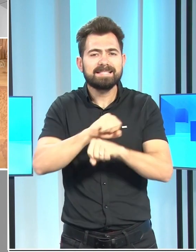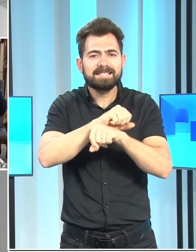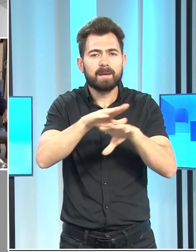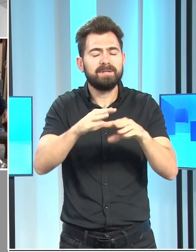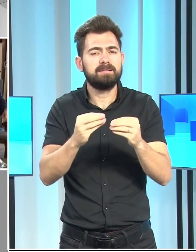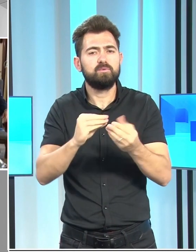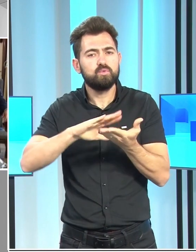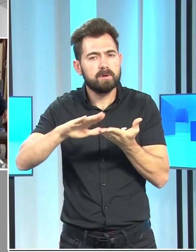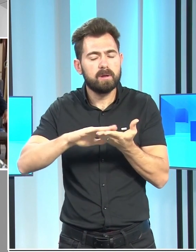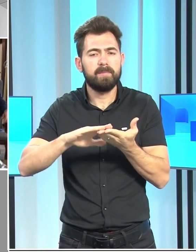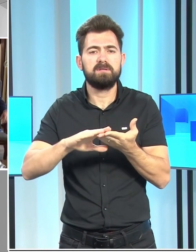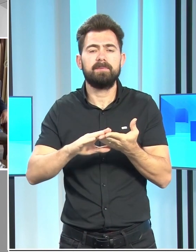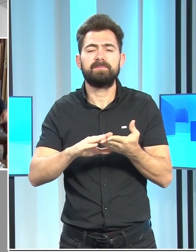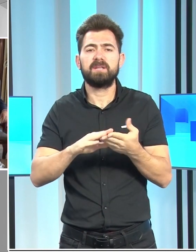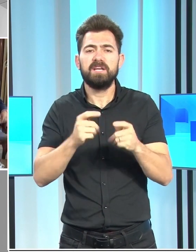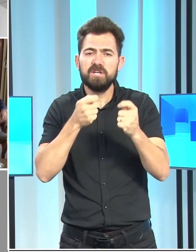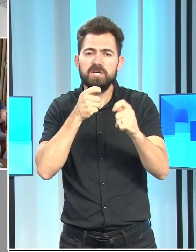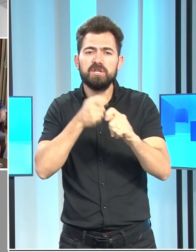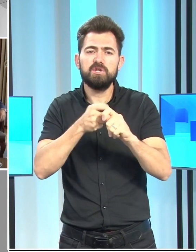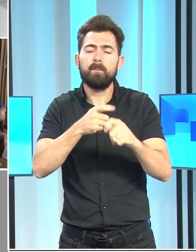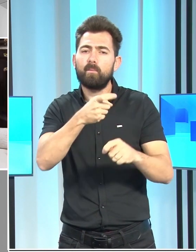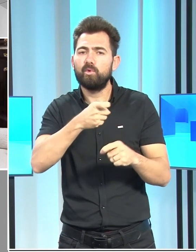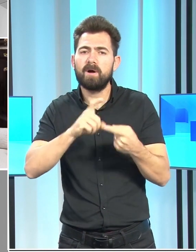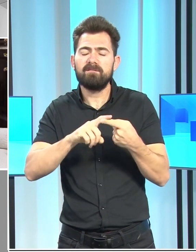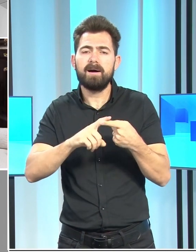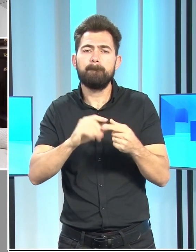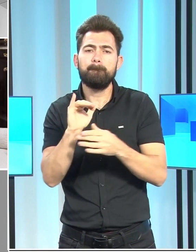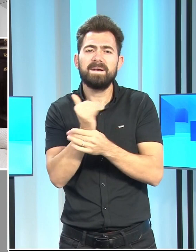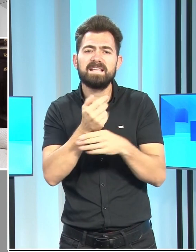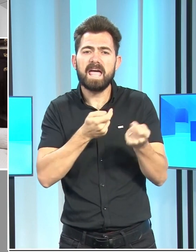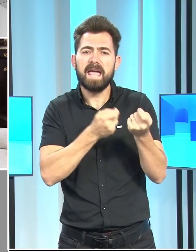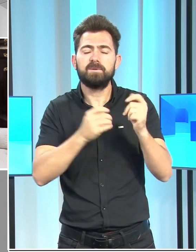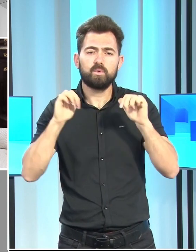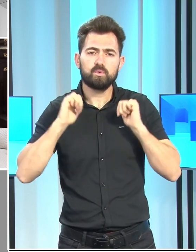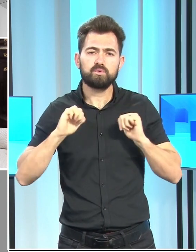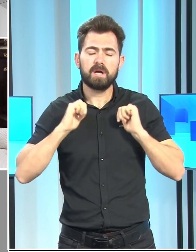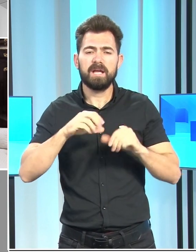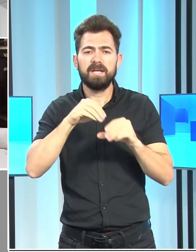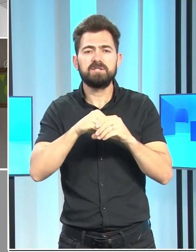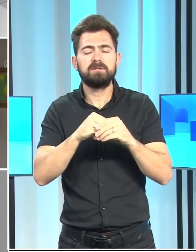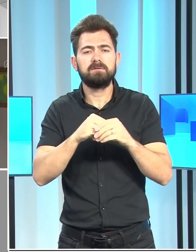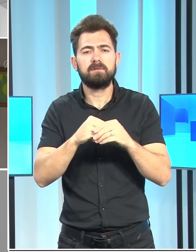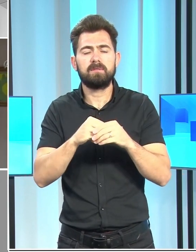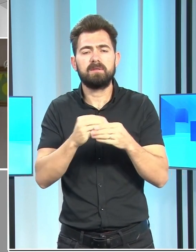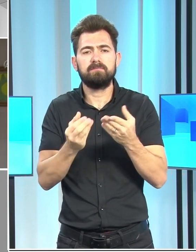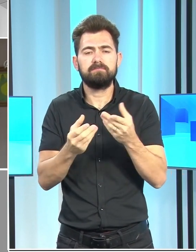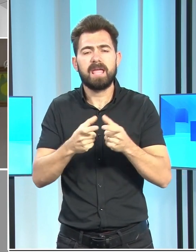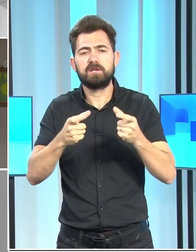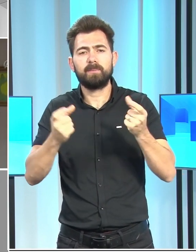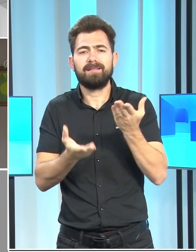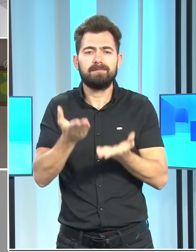iyileştirilmesi, istihdam ve mesleki eğitim kurslarına yönelik gelişmeler değerlendirildi.